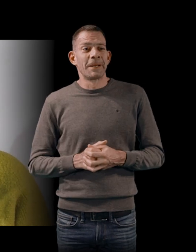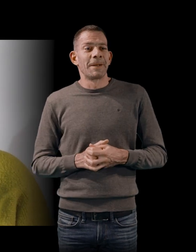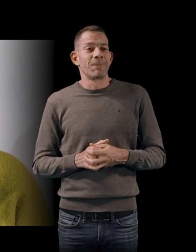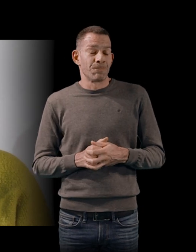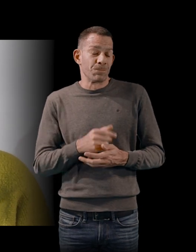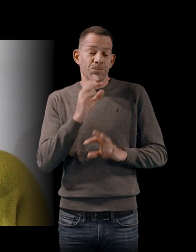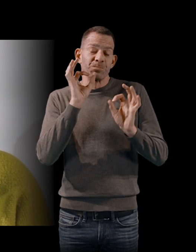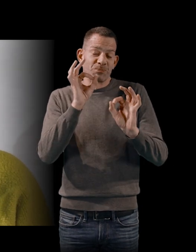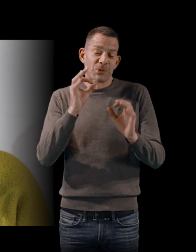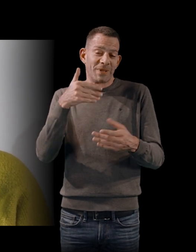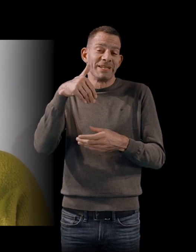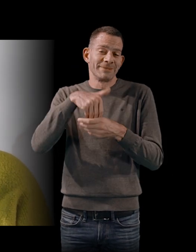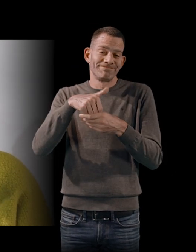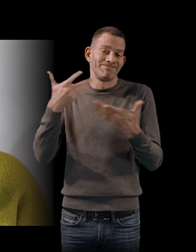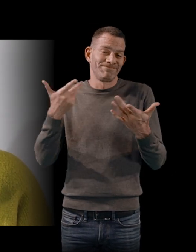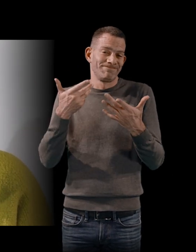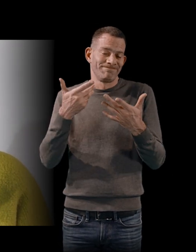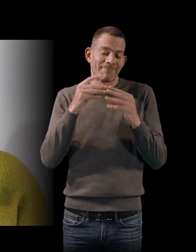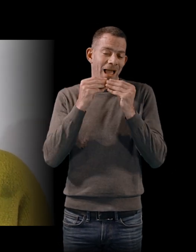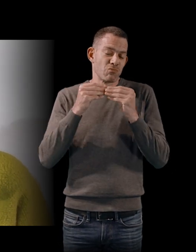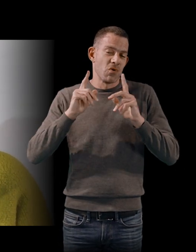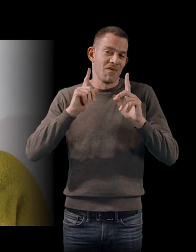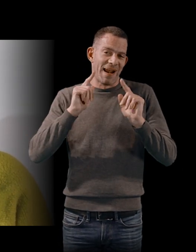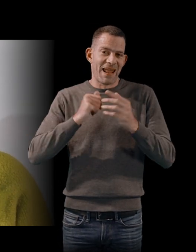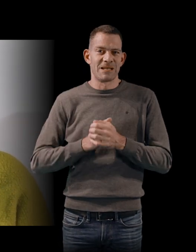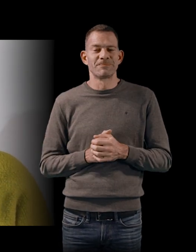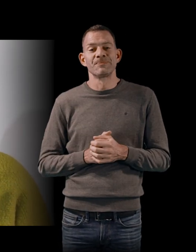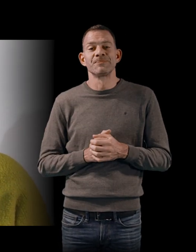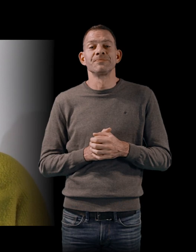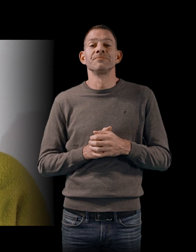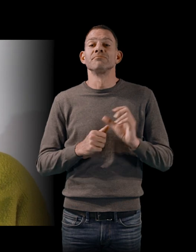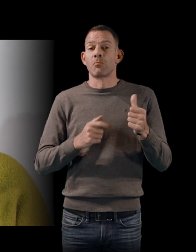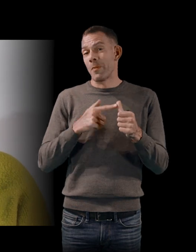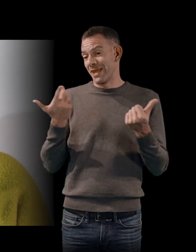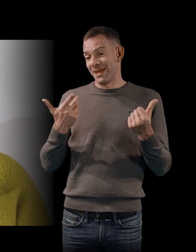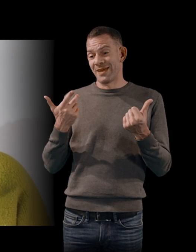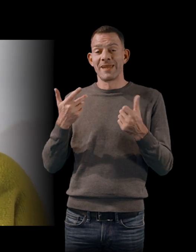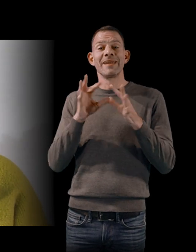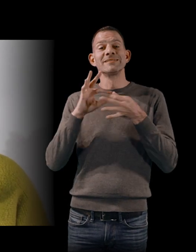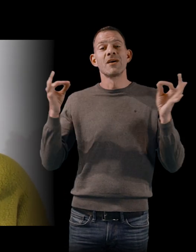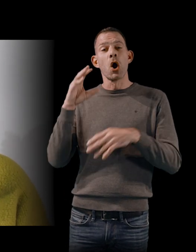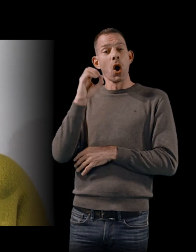Effectivement, oui, l'amour est très présent. D'abord, Orphée Eurydice, c'est une histoire d'amour aussi.